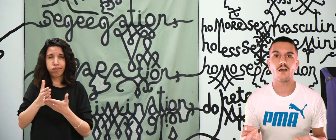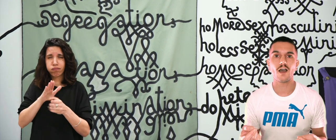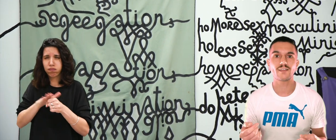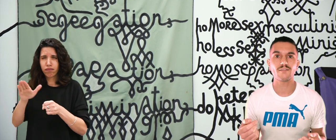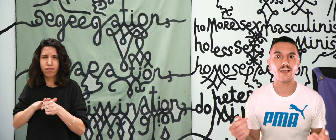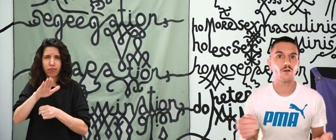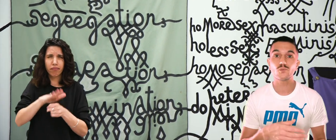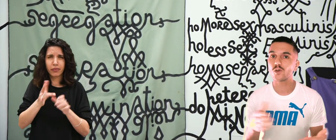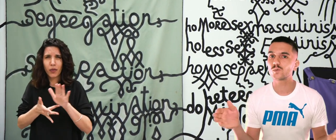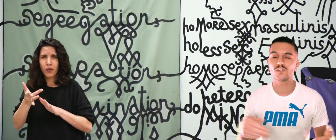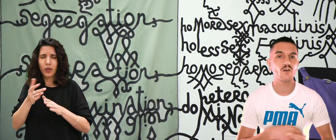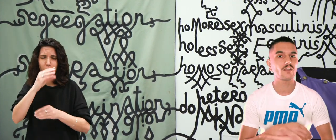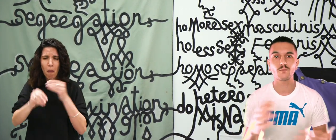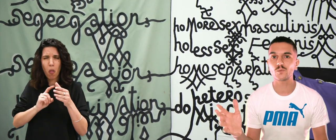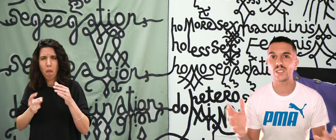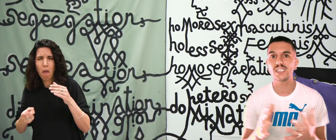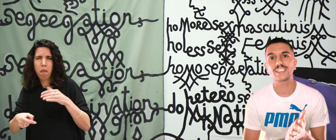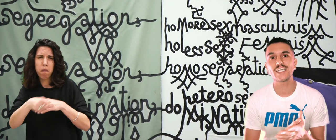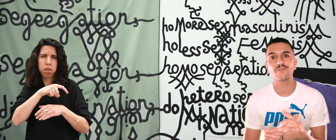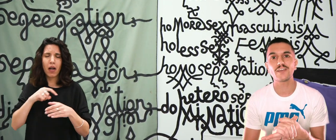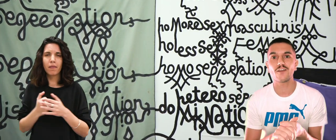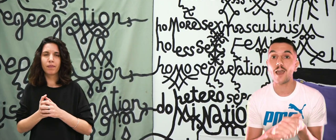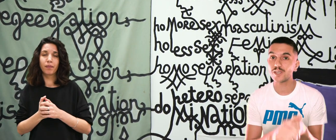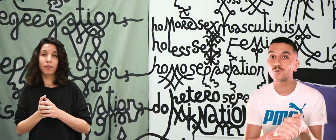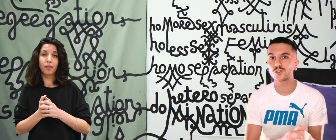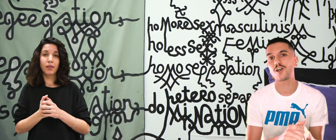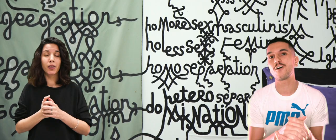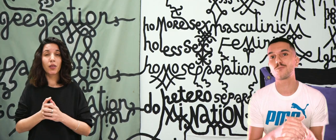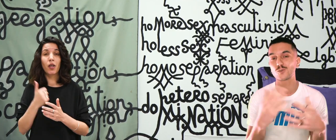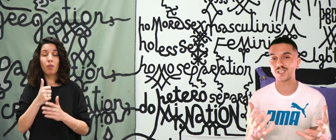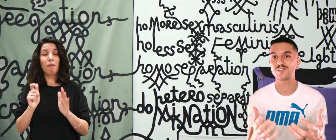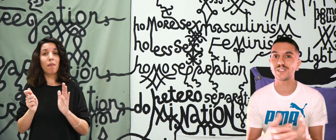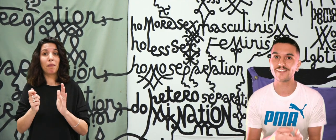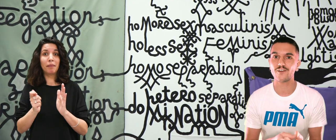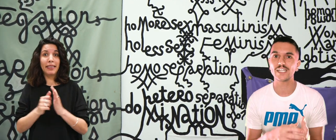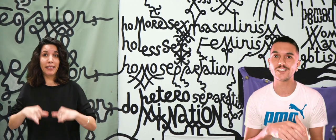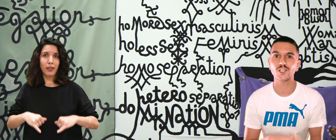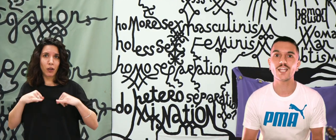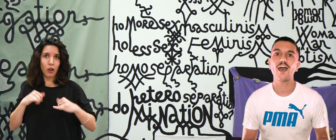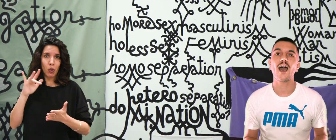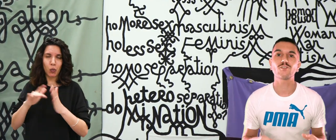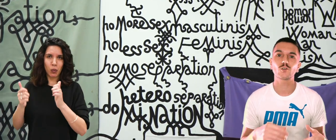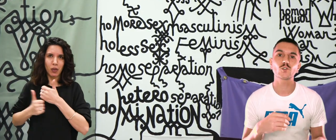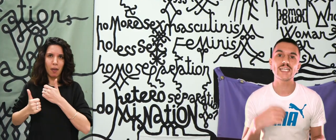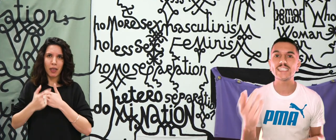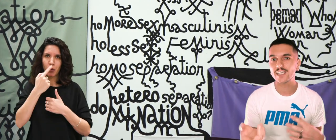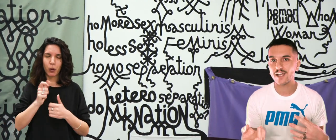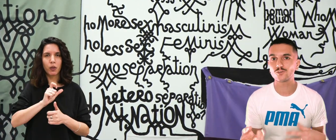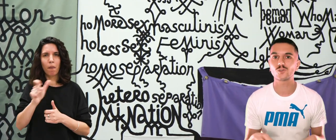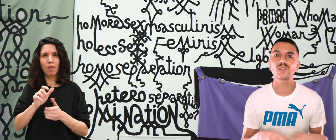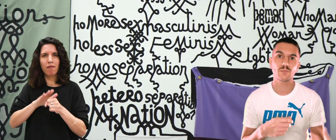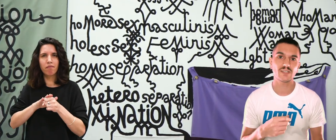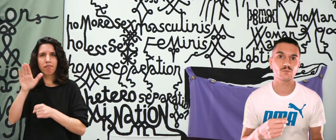à travers plusieurs continents, énormément de pays, qui a fait l'Armée Rouge pour son service militaire quand il était jeune, avant de rejoindre